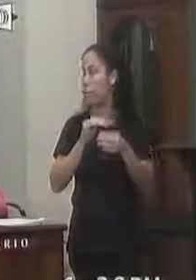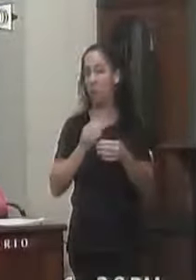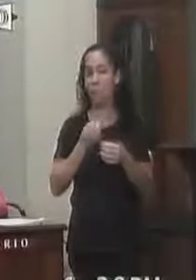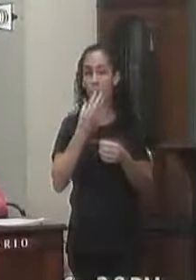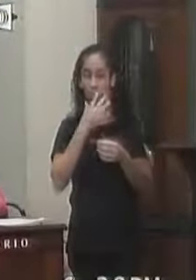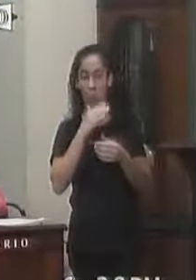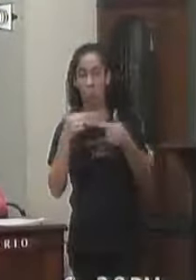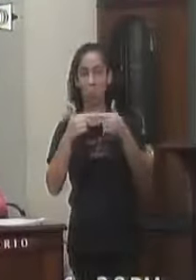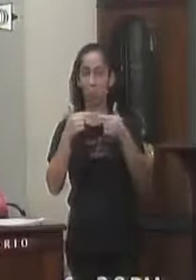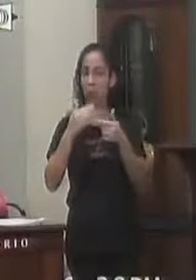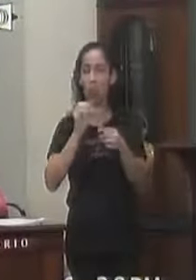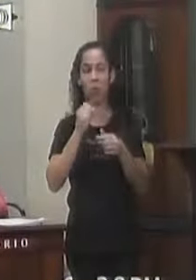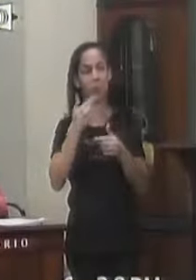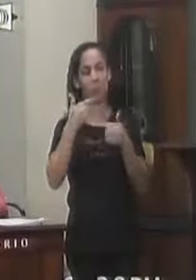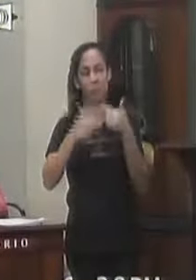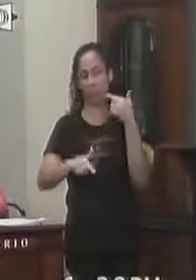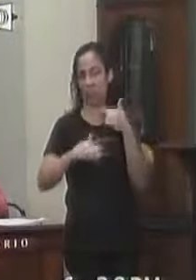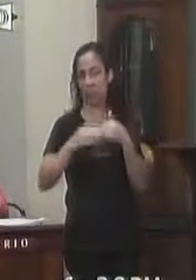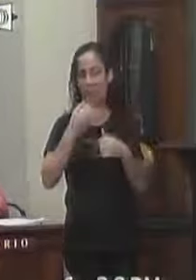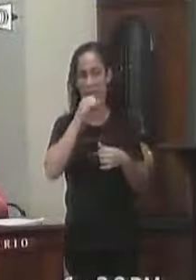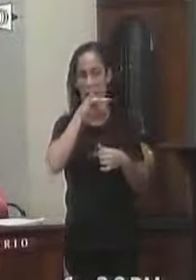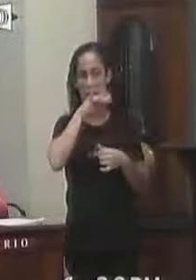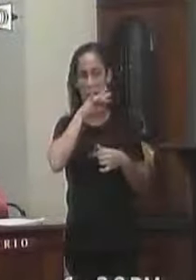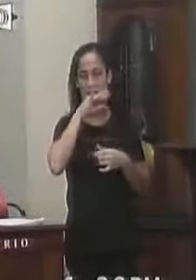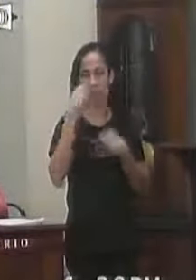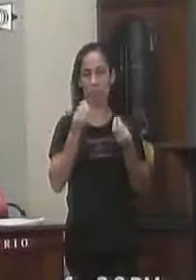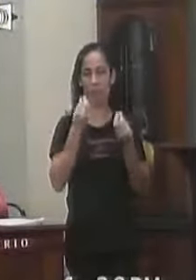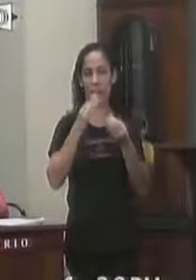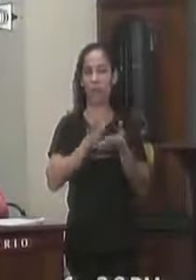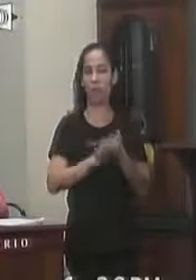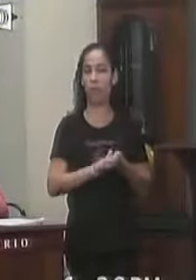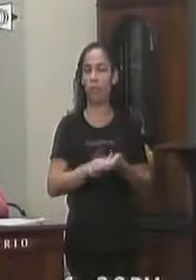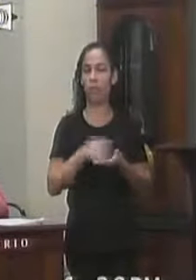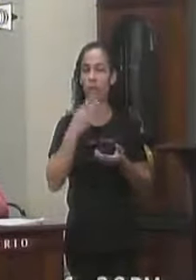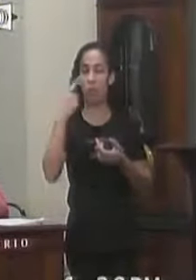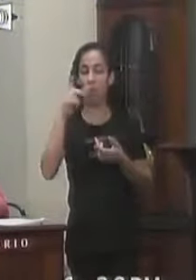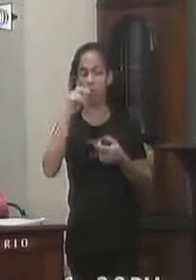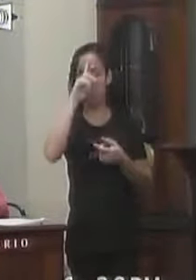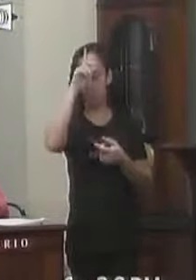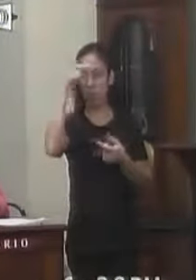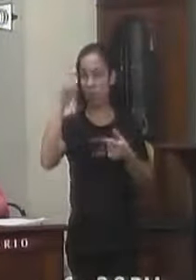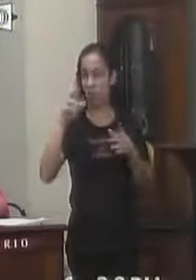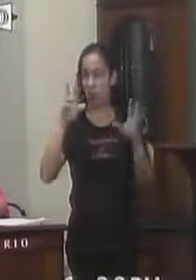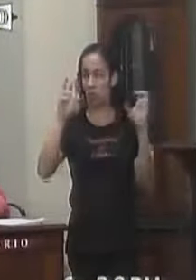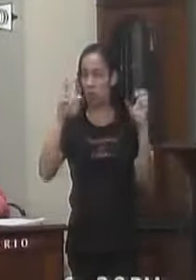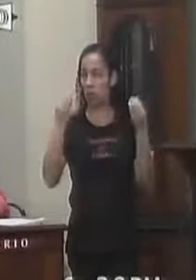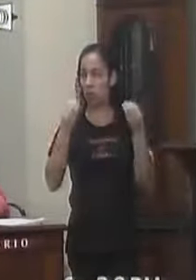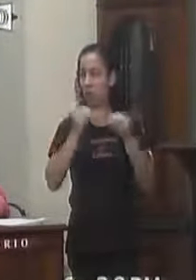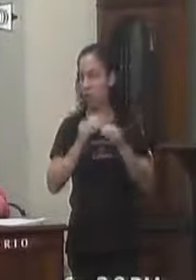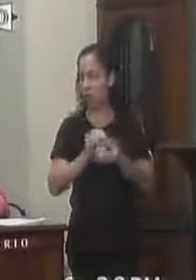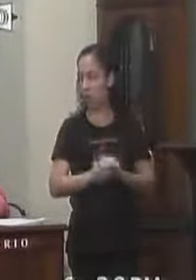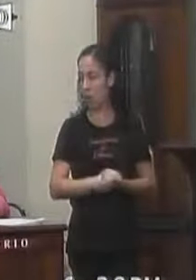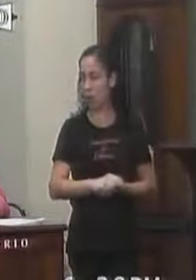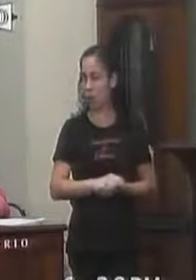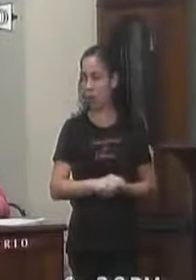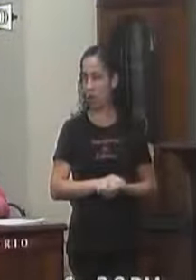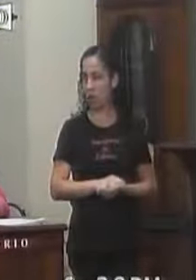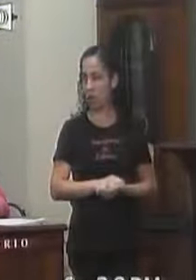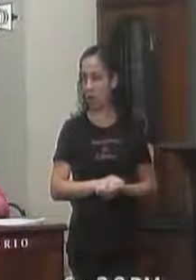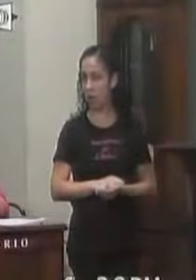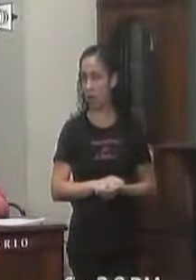vereador Que não é o autor dele Comenta Também sobre o mesmo Vamos lá